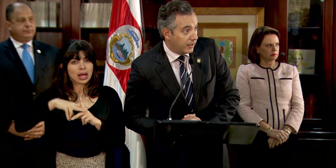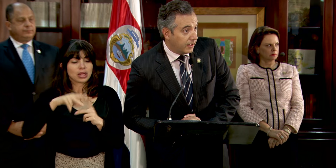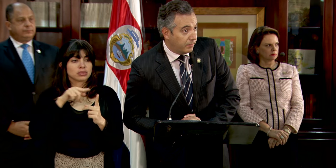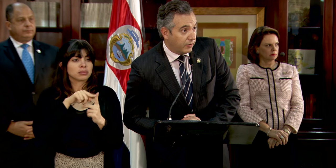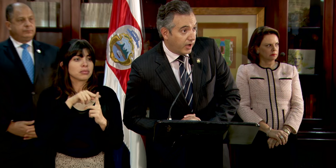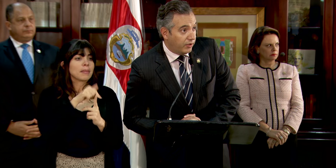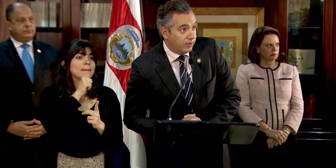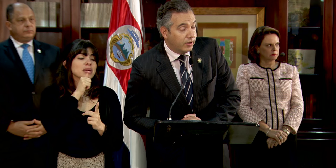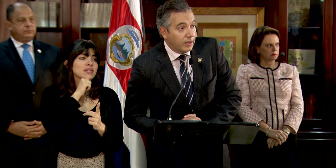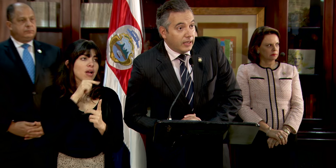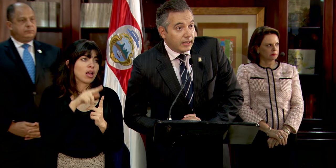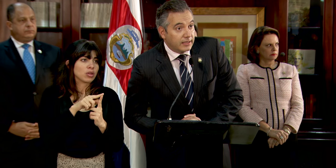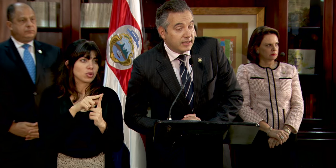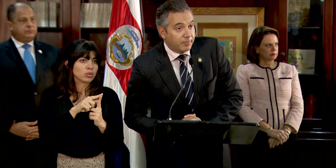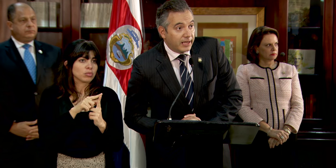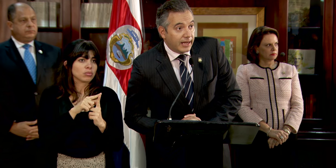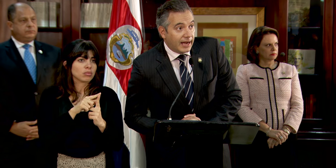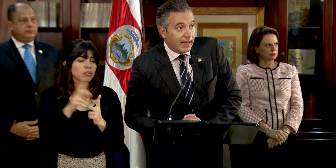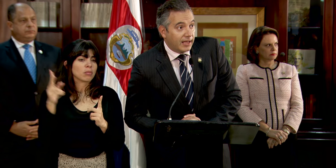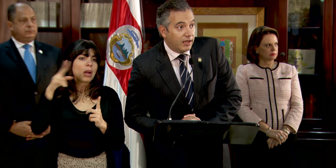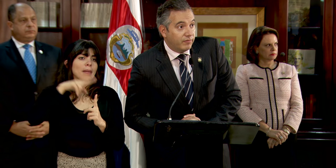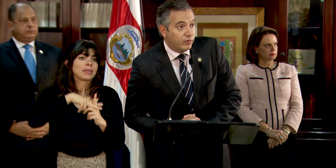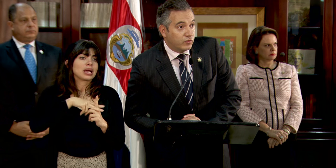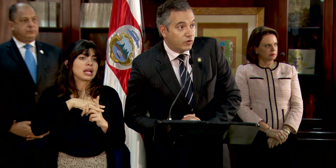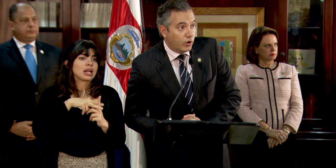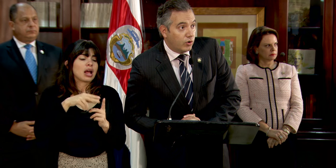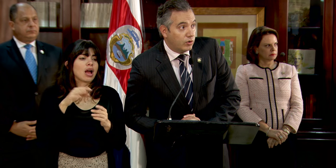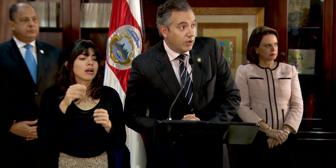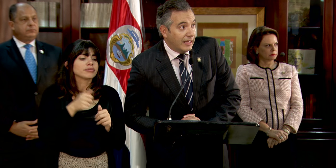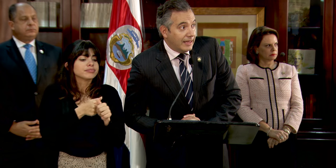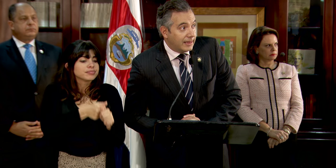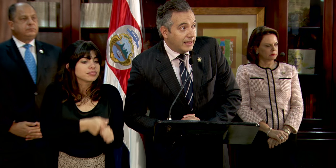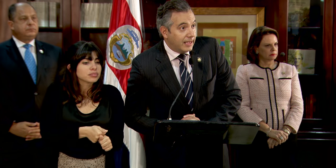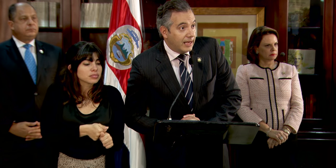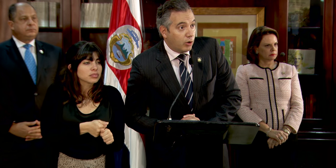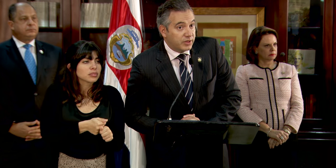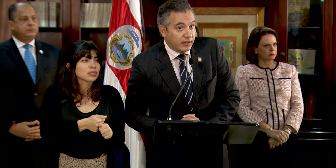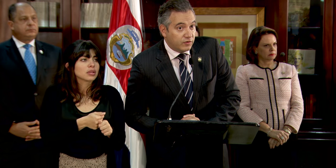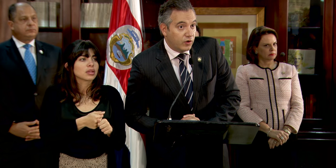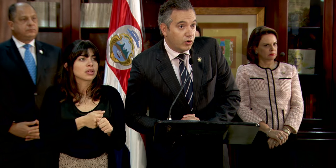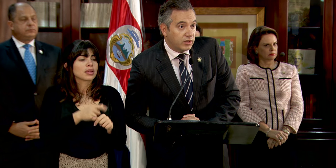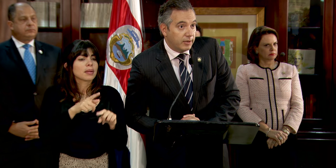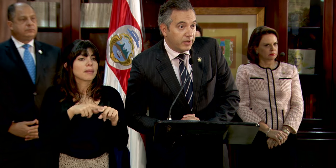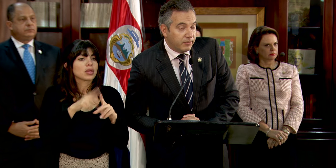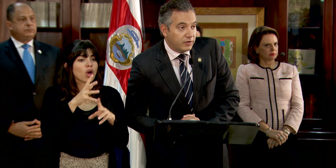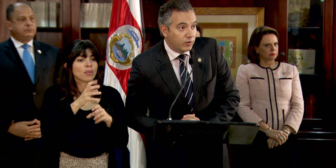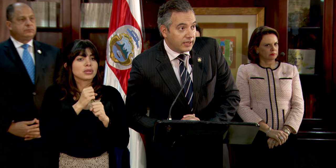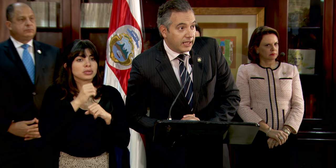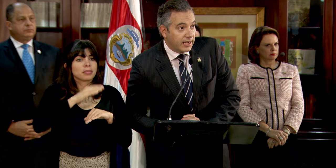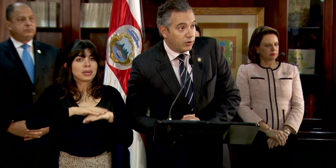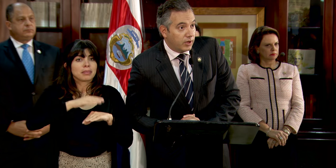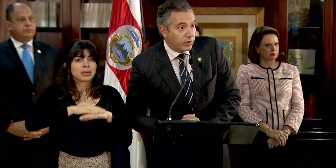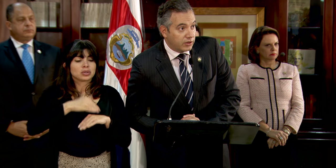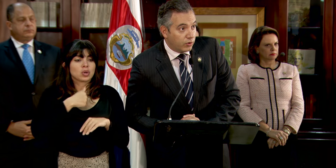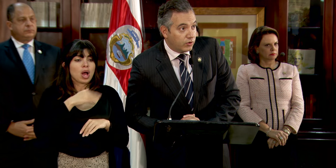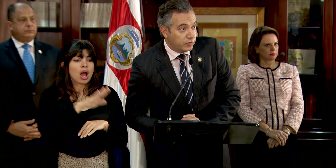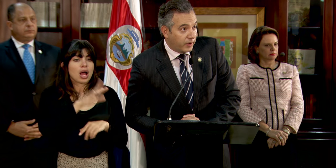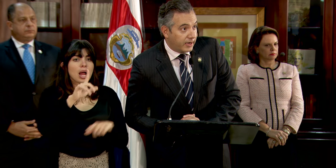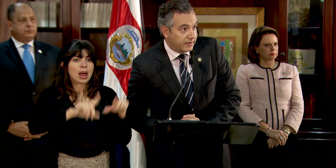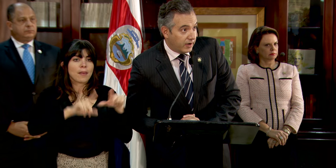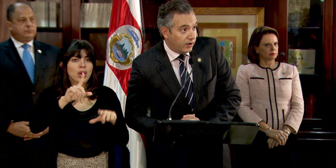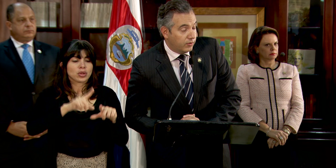sector privado que se aplicará en función de la obtención del permiso que tengan los